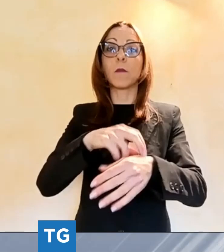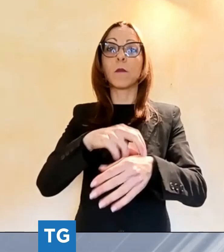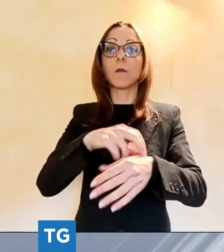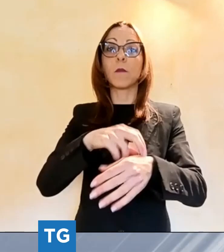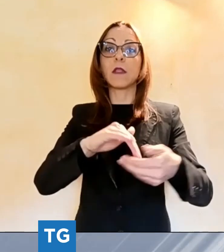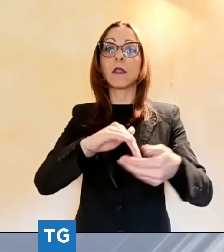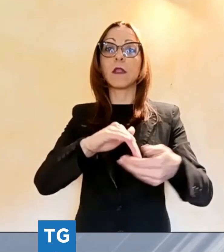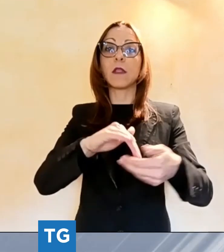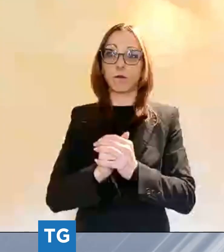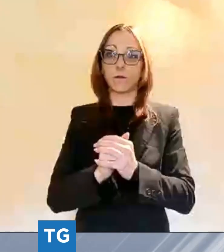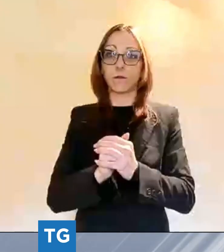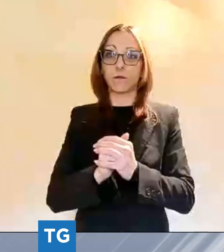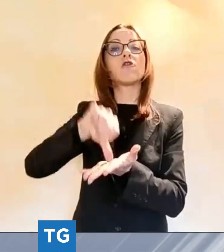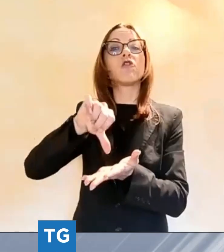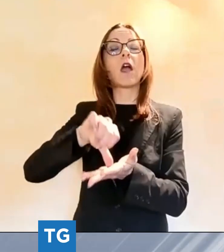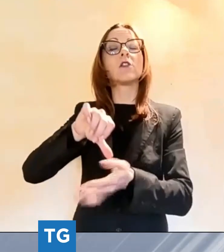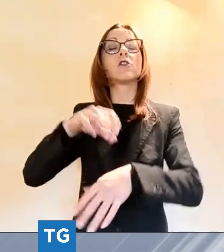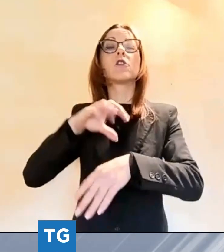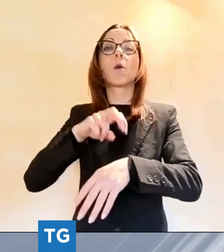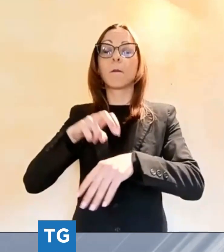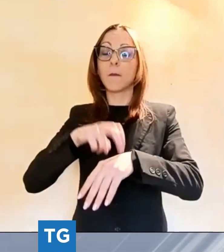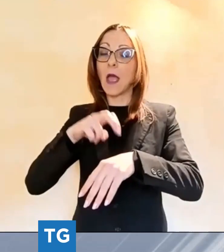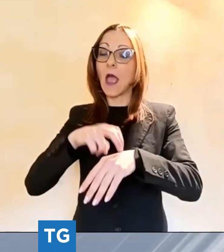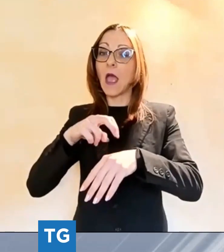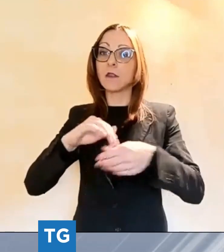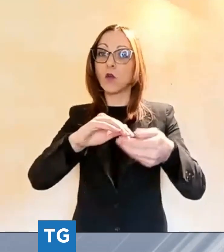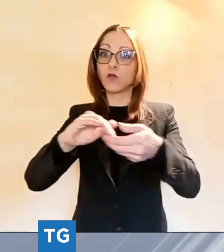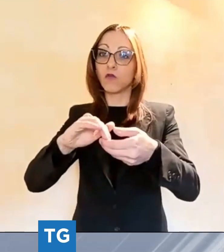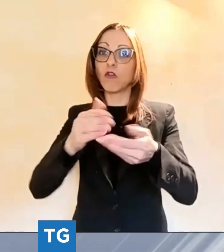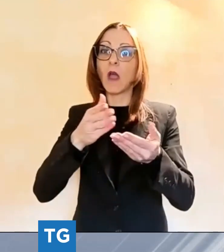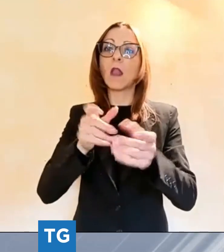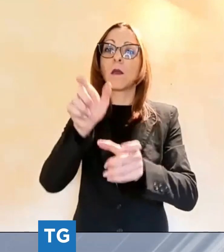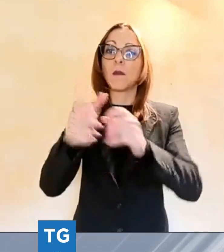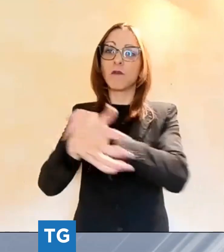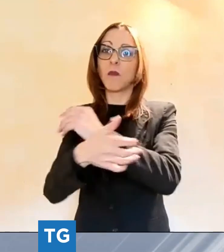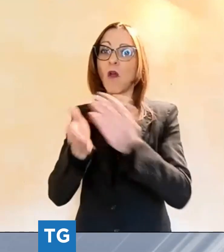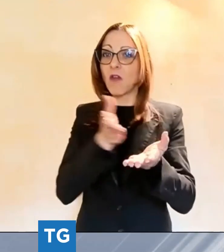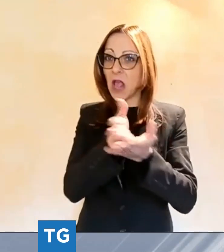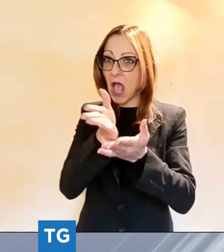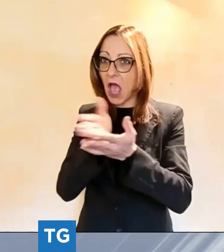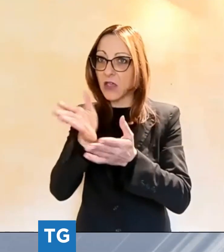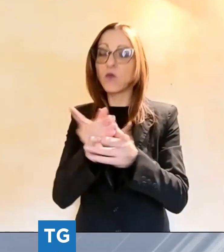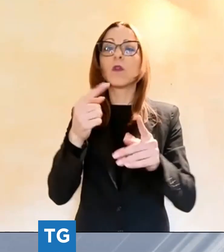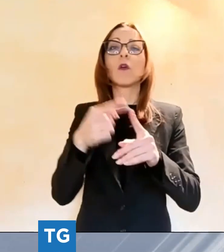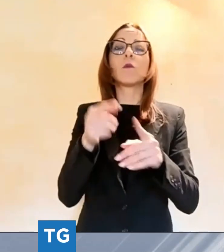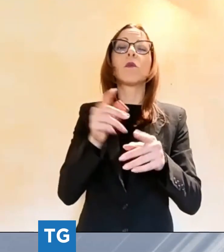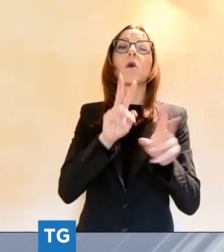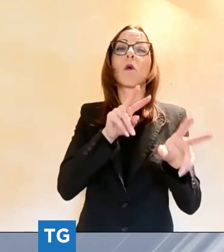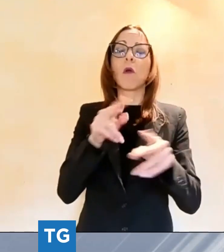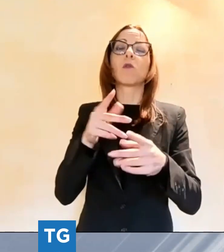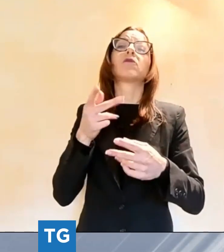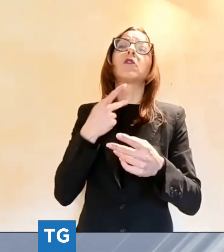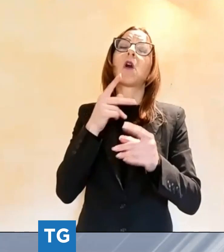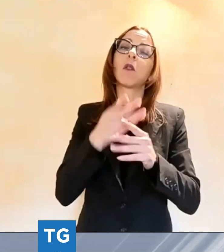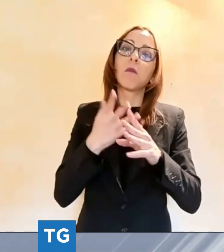ambienti e di fornire un utile servizio di ambulatori medici per tutta la comunità a prezzi comunque concorrenziali. Solgerà